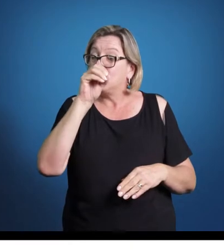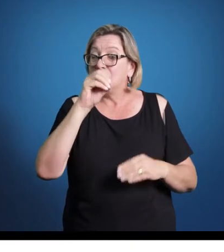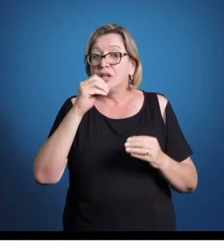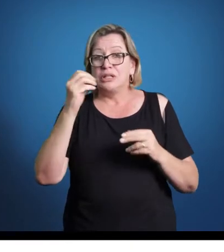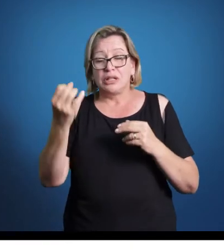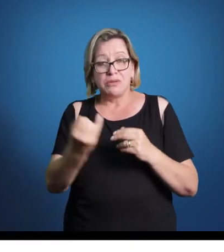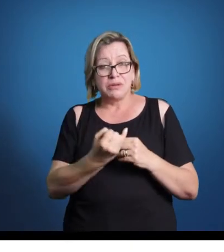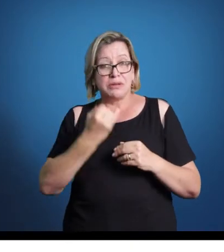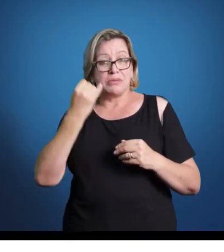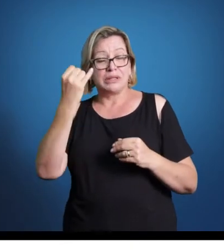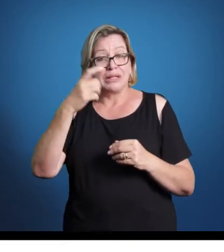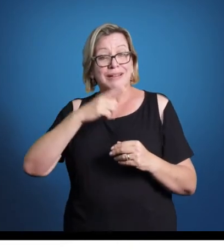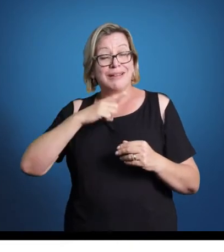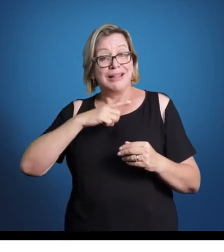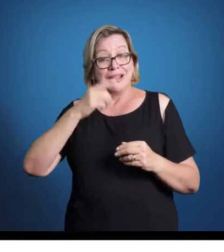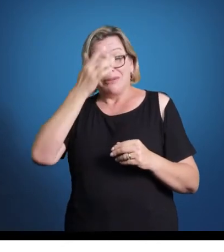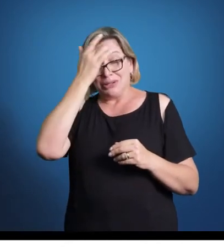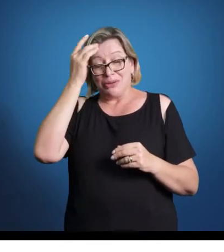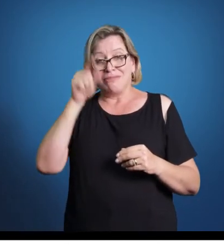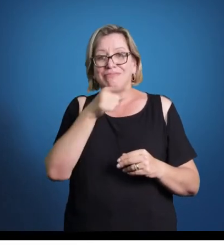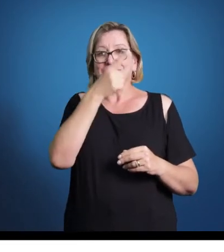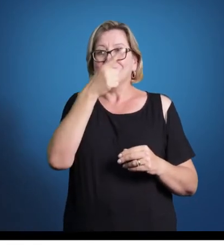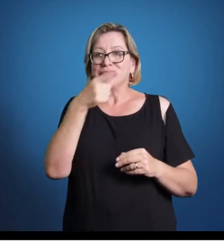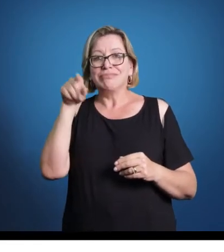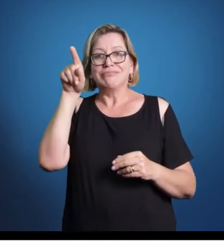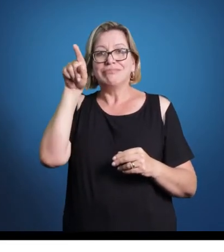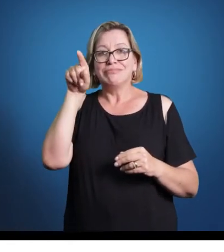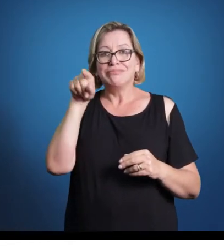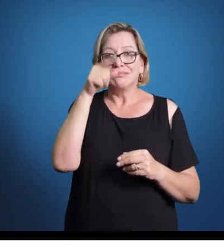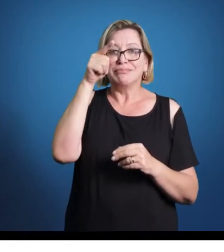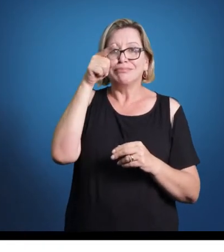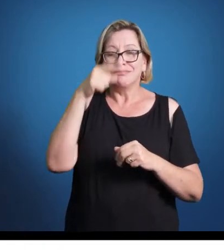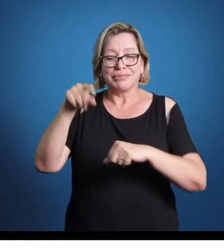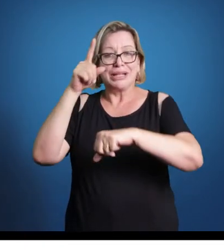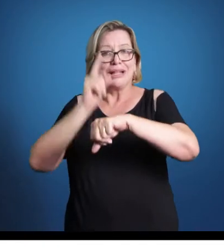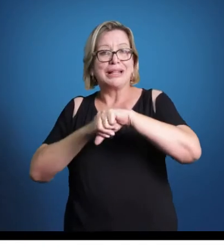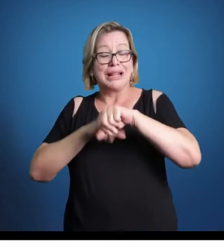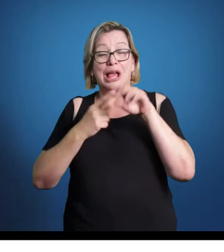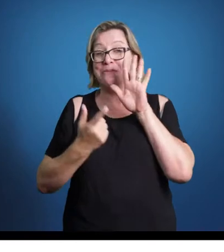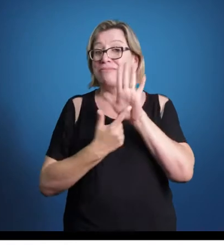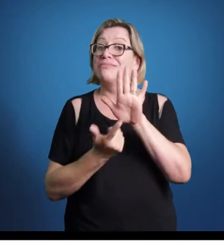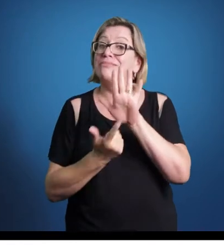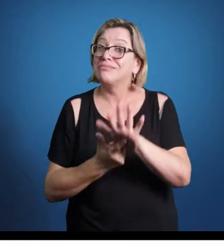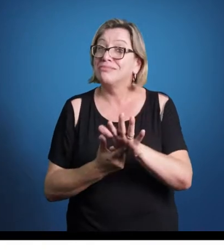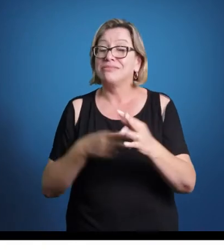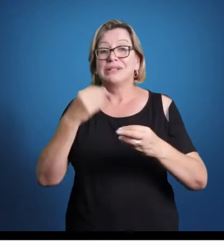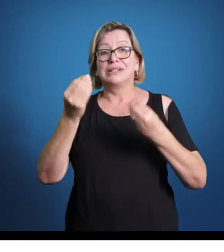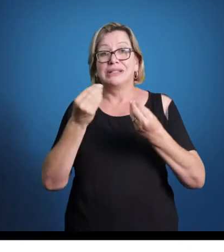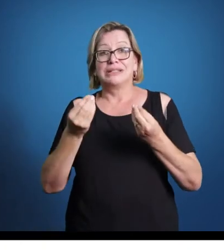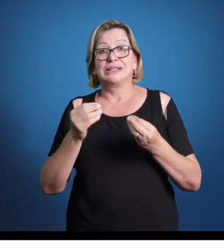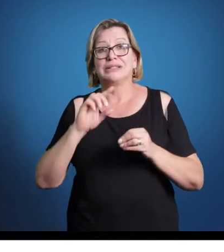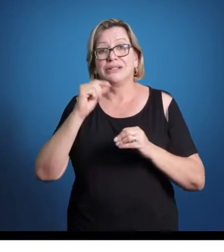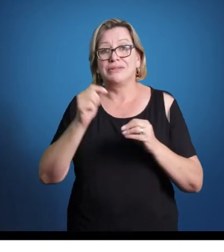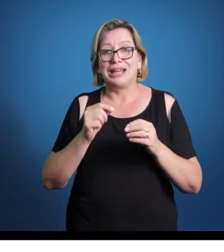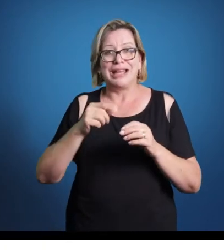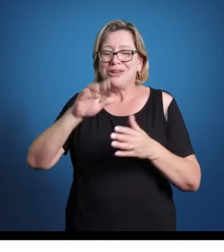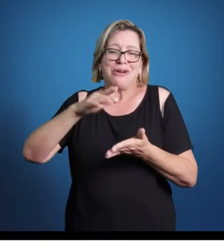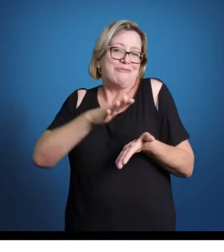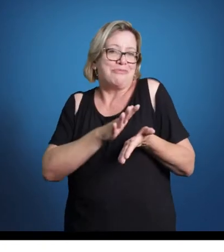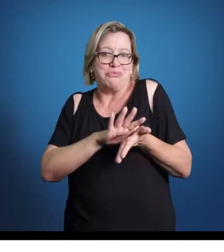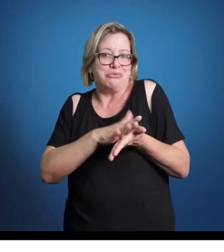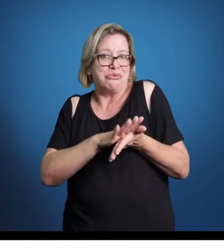que apareça o regente, o regente de coro e ele precisa marcar certo tempo. Então, não chega a ser um samba,